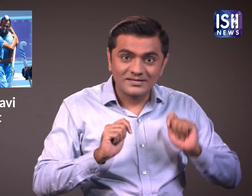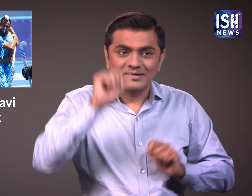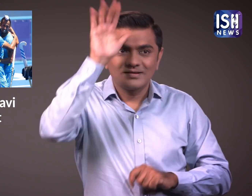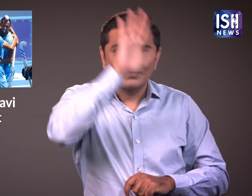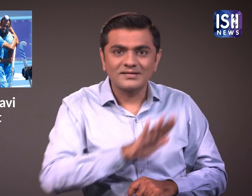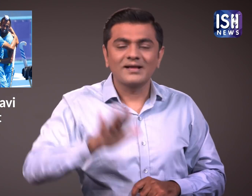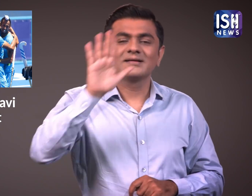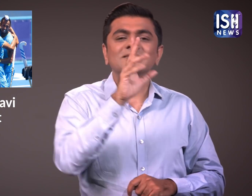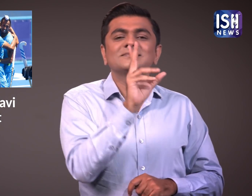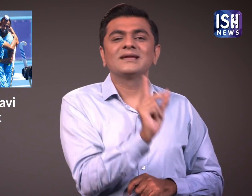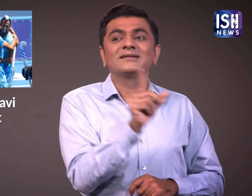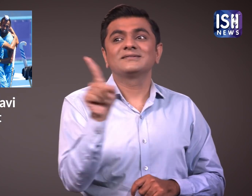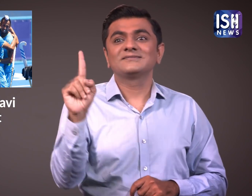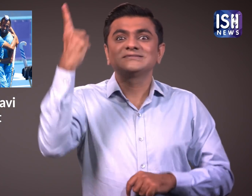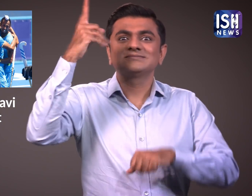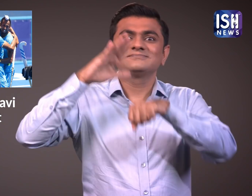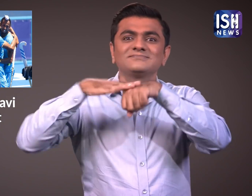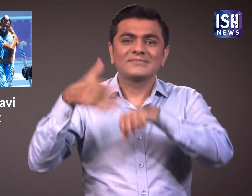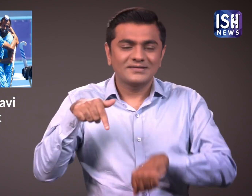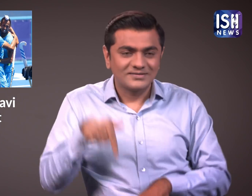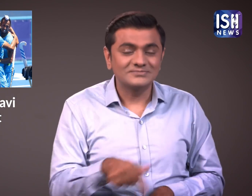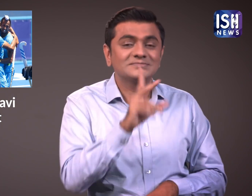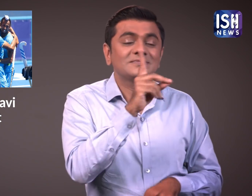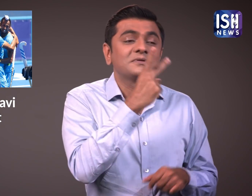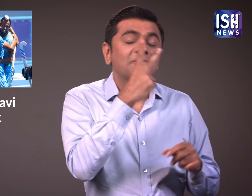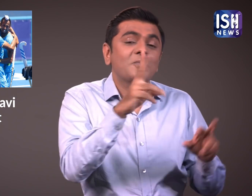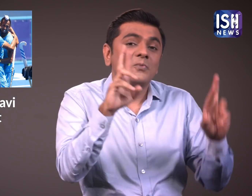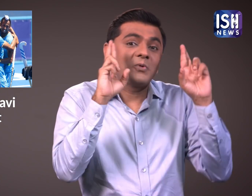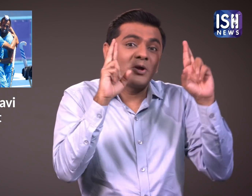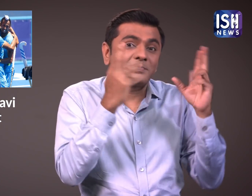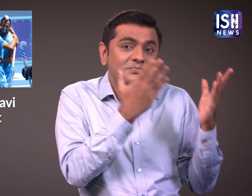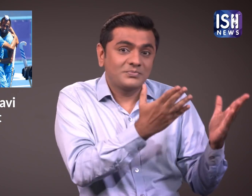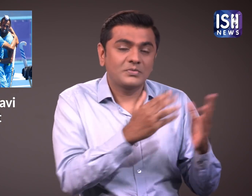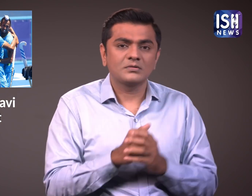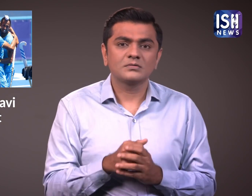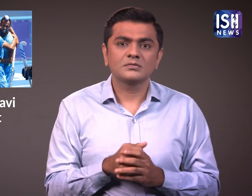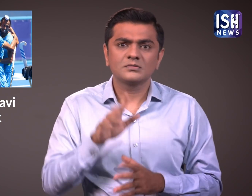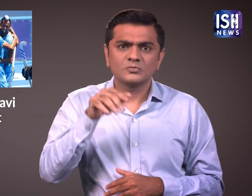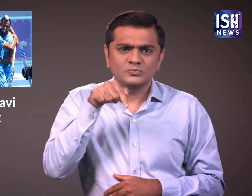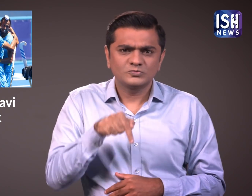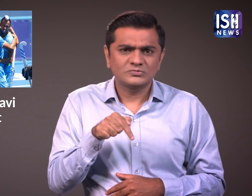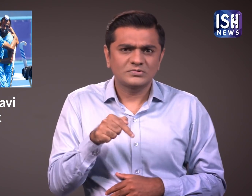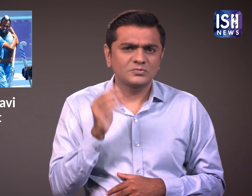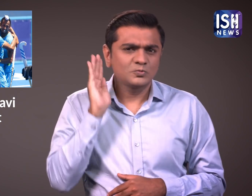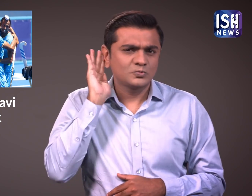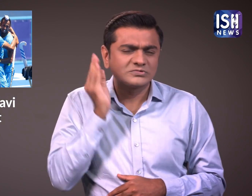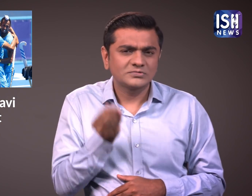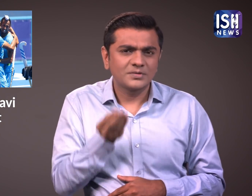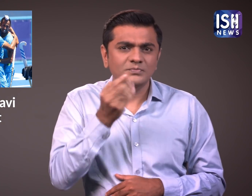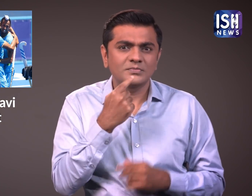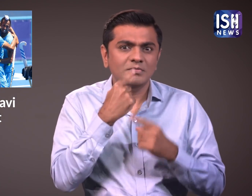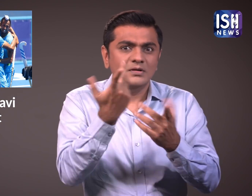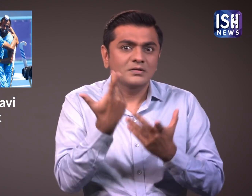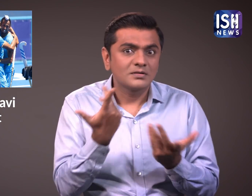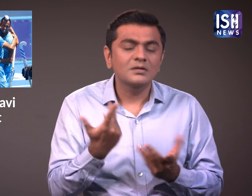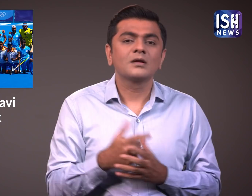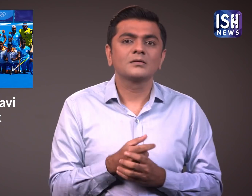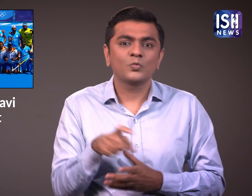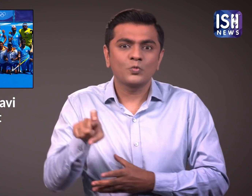है। नवीम्दंख खबरों में भारत की पुरुष होकी